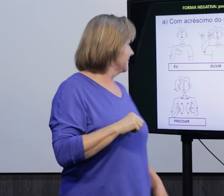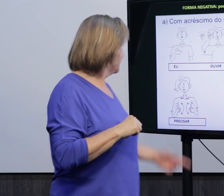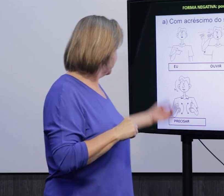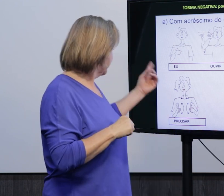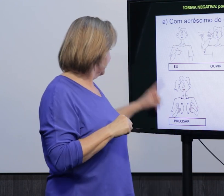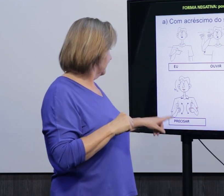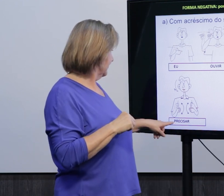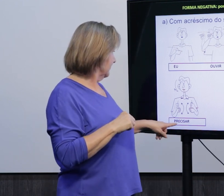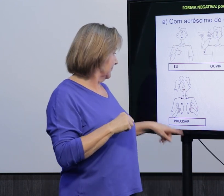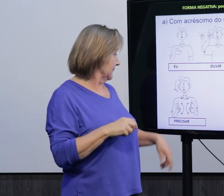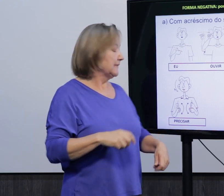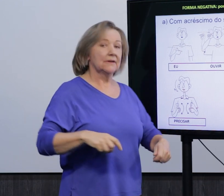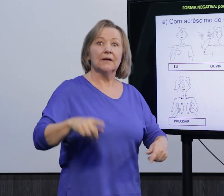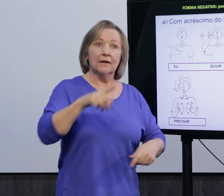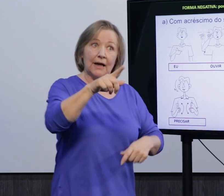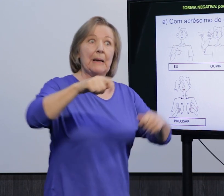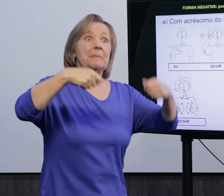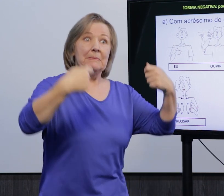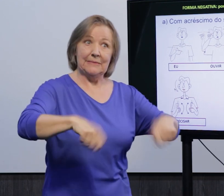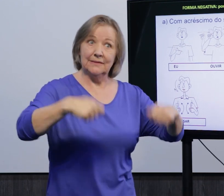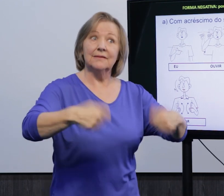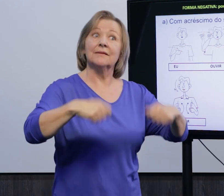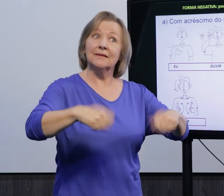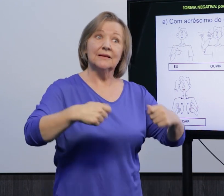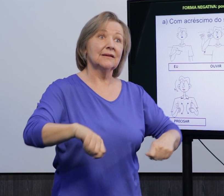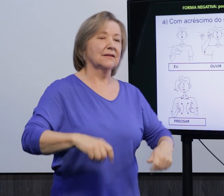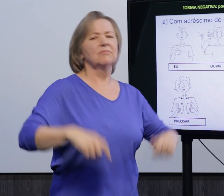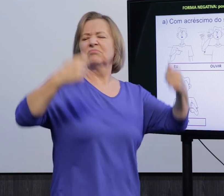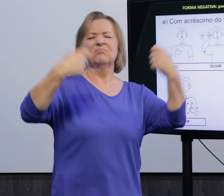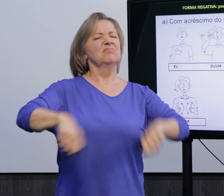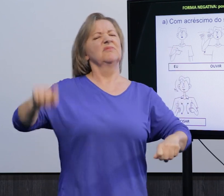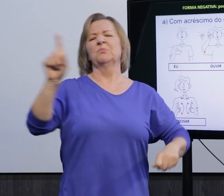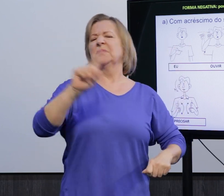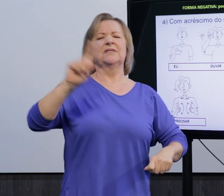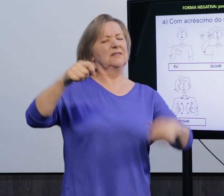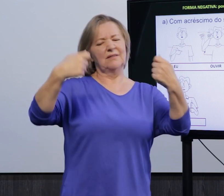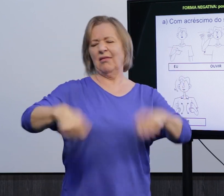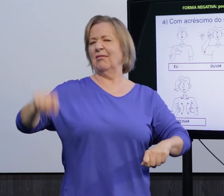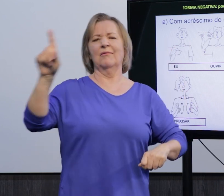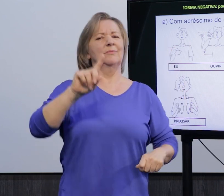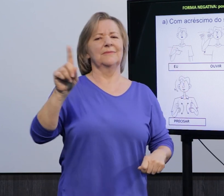Não, você precisa, ah, não precisa, não precisa, não precisa me ajudar.